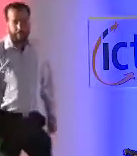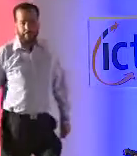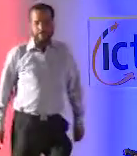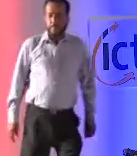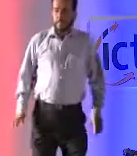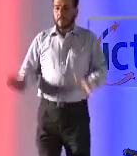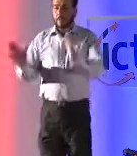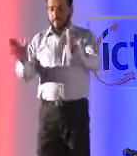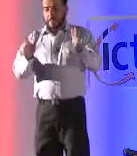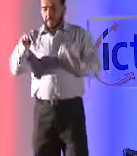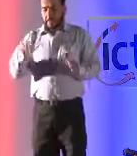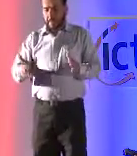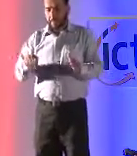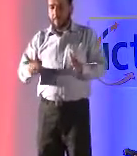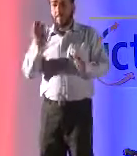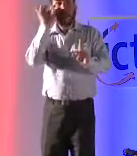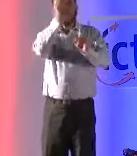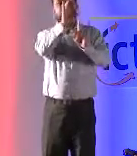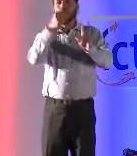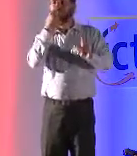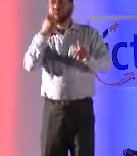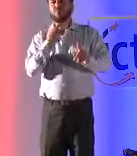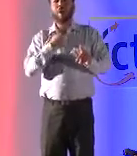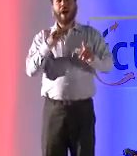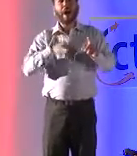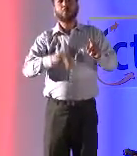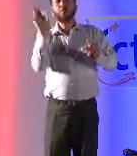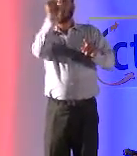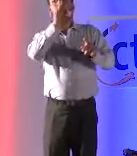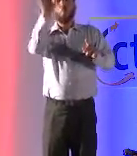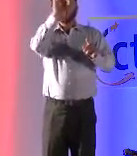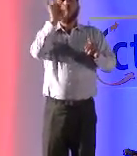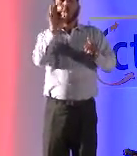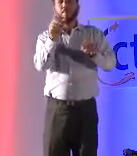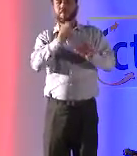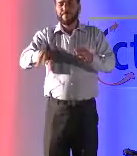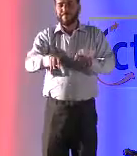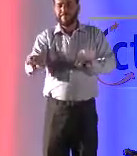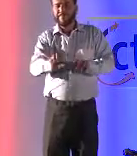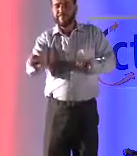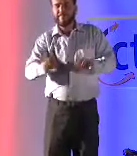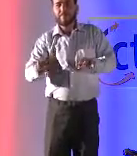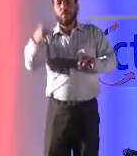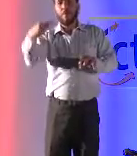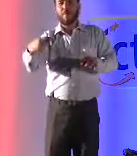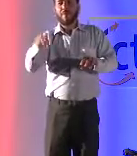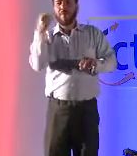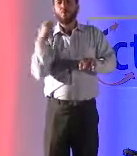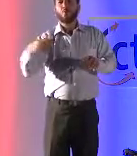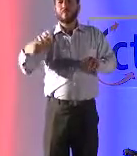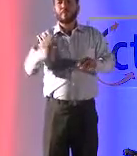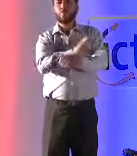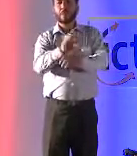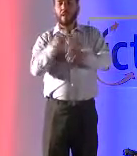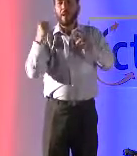هو حدد أين يريد أن يحدد المعصر أو يقف المعصر وبإمكانها هذه